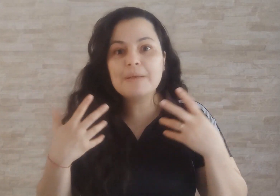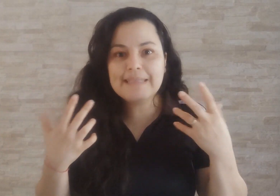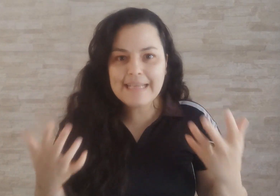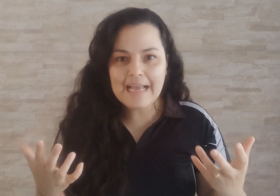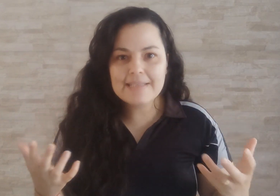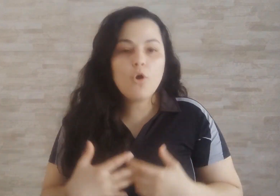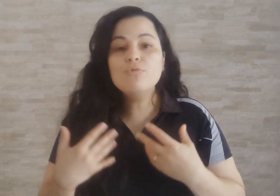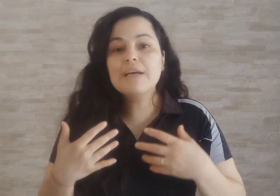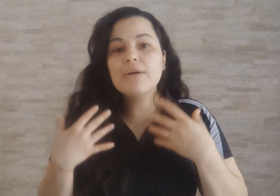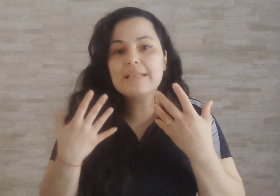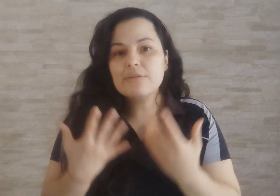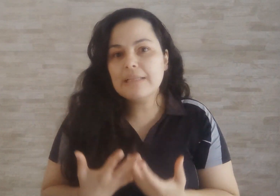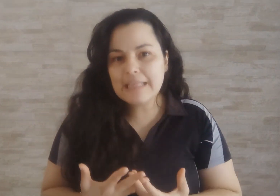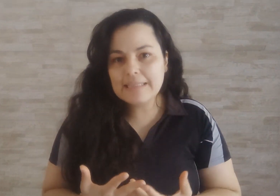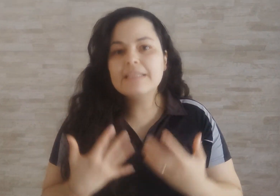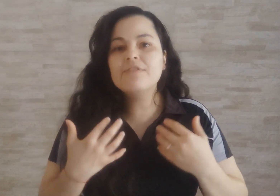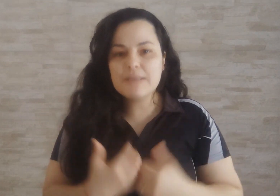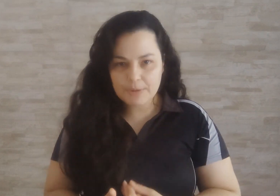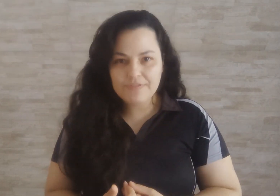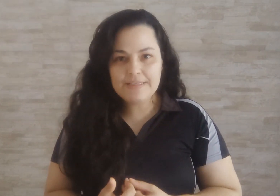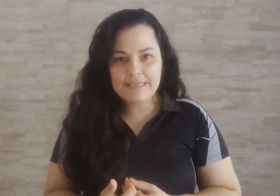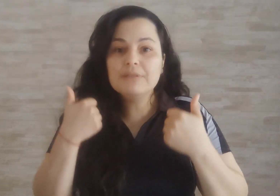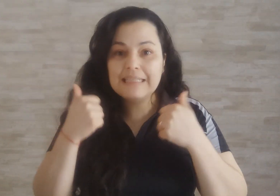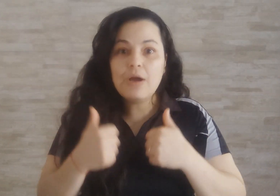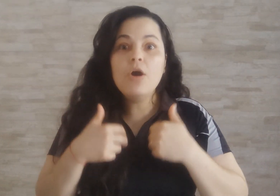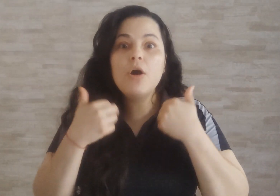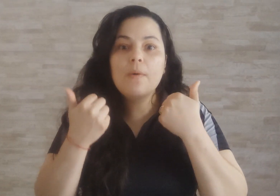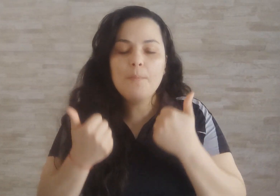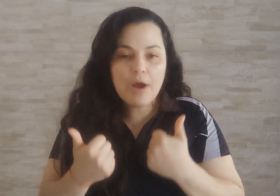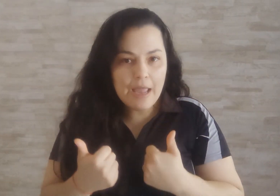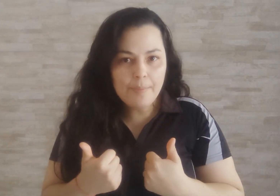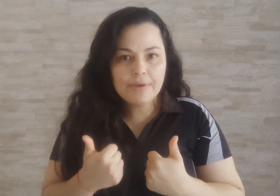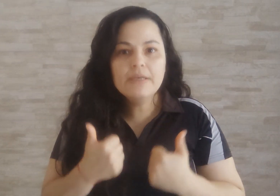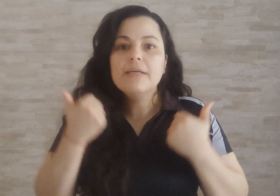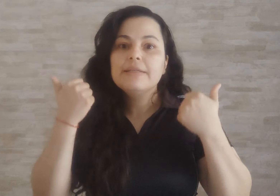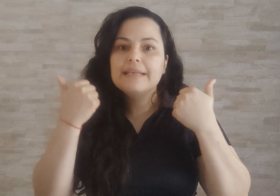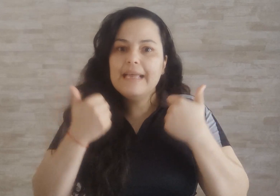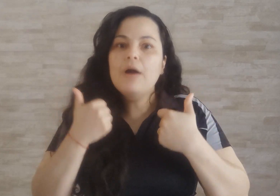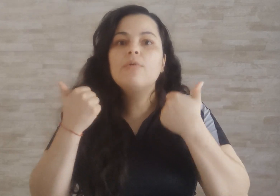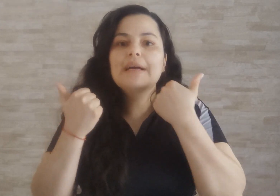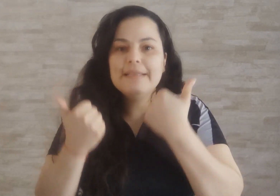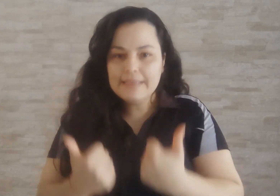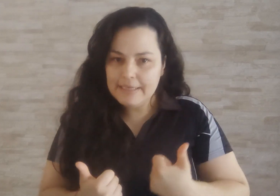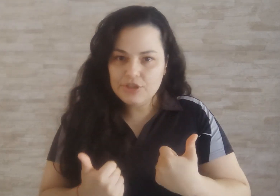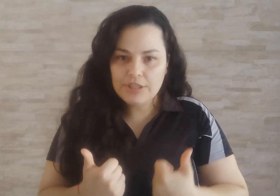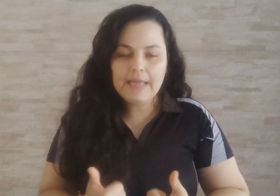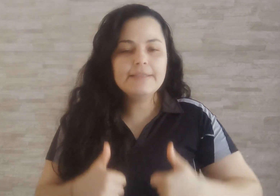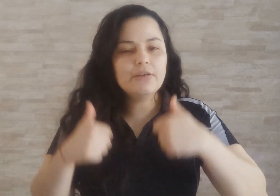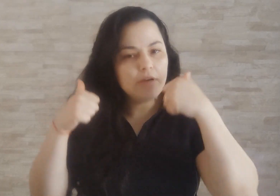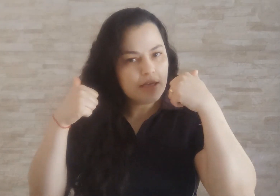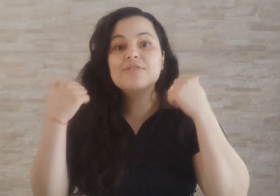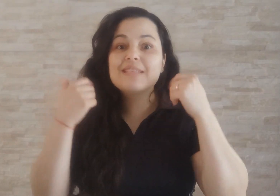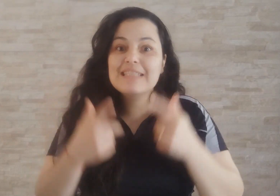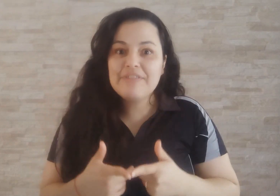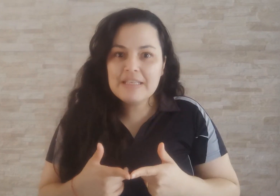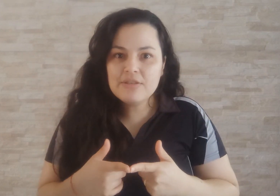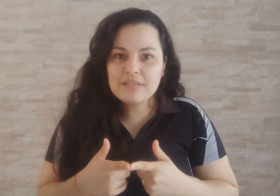materiais com decoração natalina que você pode fazer. O Natal é uma boa época de ganhar uma renda extra, tá? Então se você quiser fazer seus